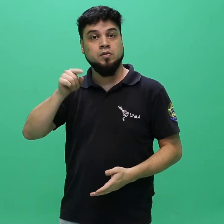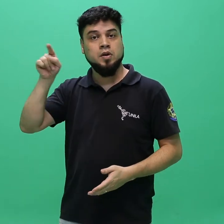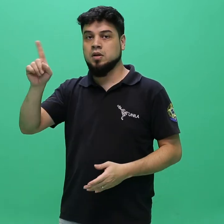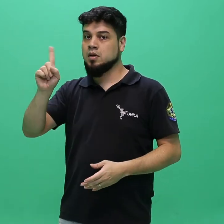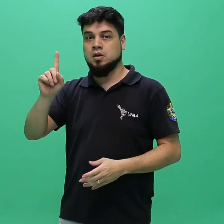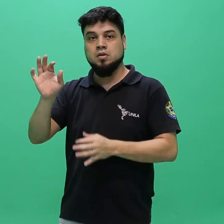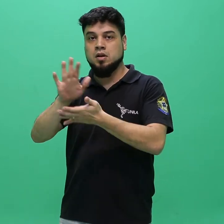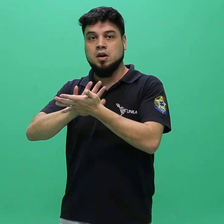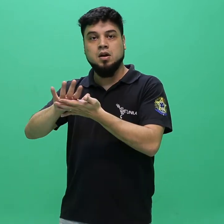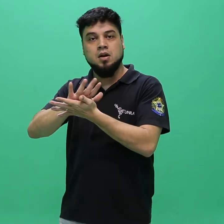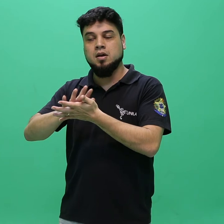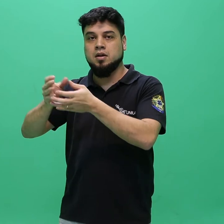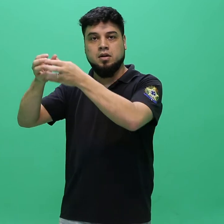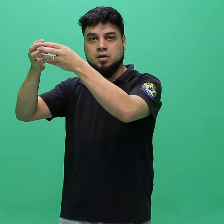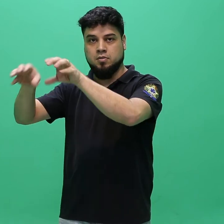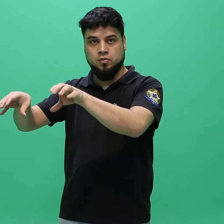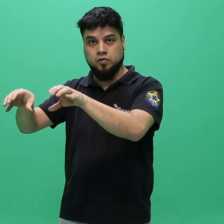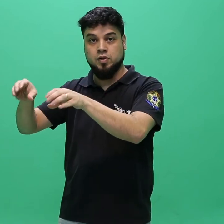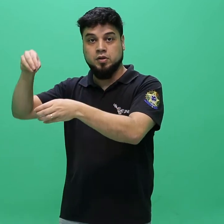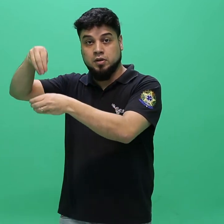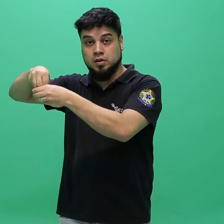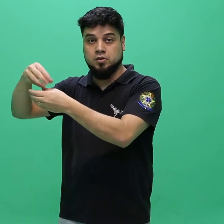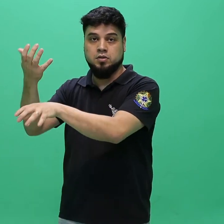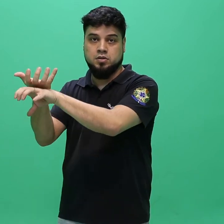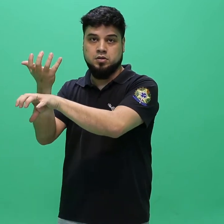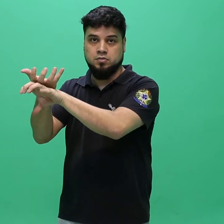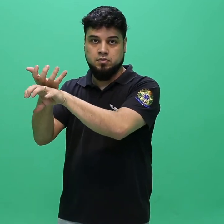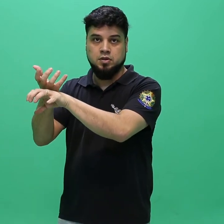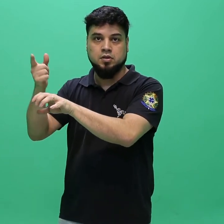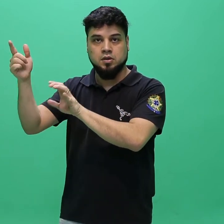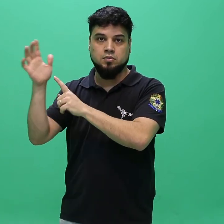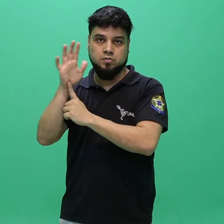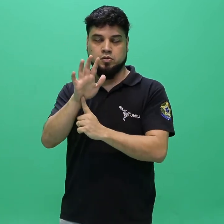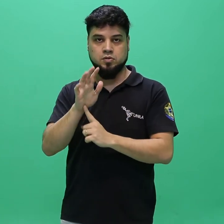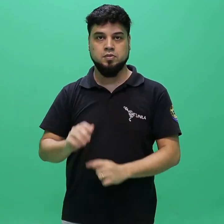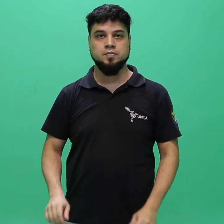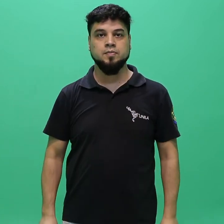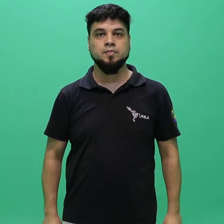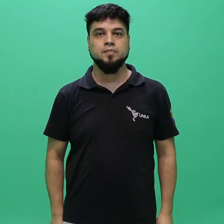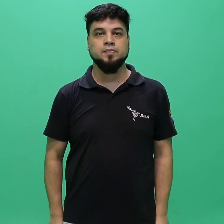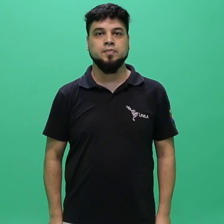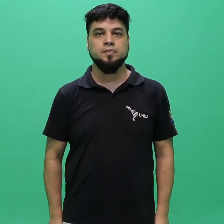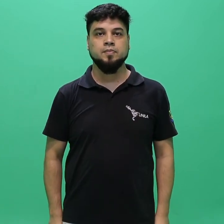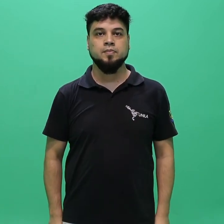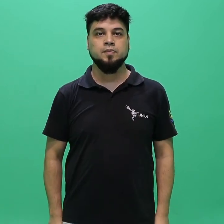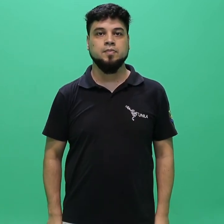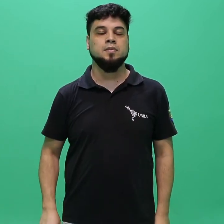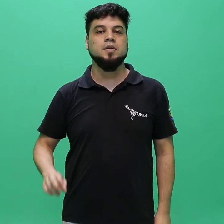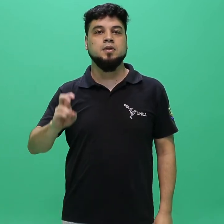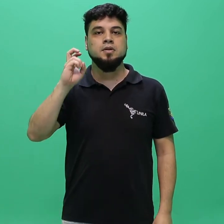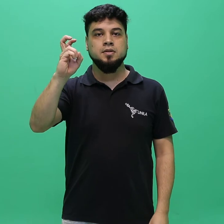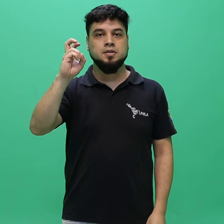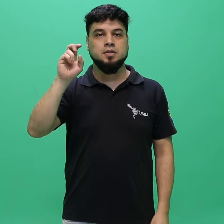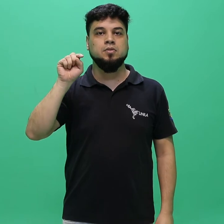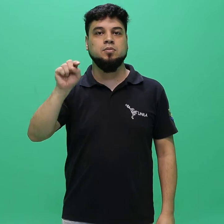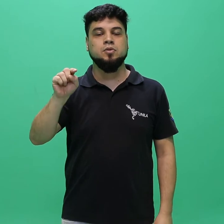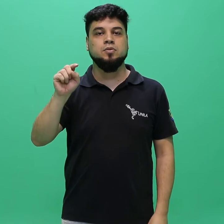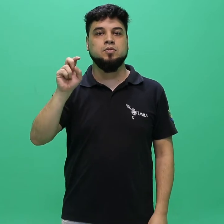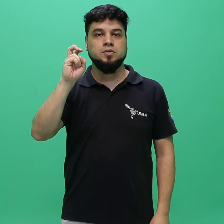IES de origem, comprovando que o mesmo não foi efetivamente reprovado no componente